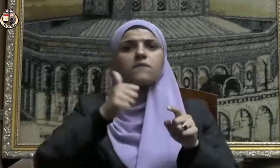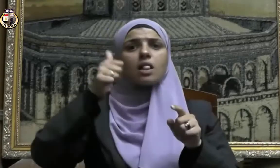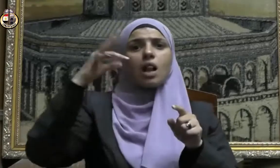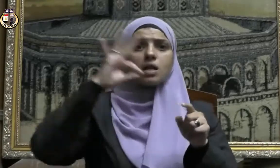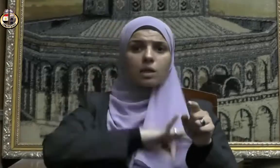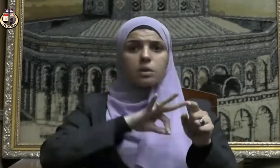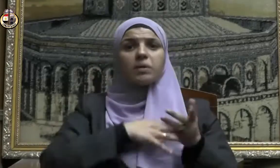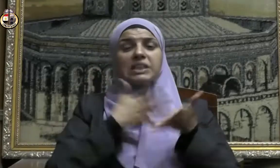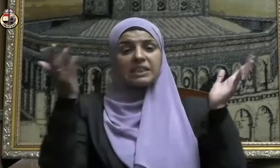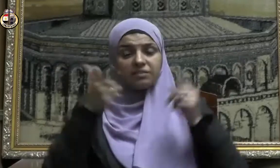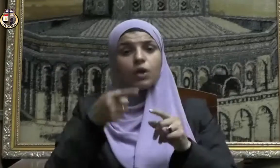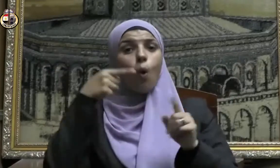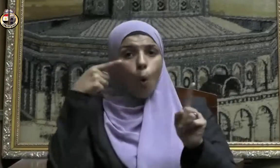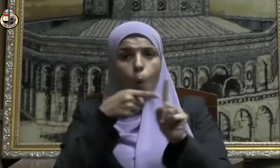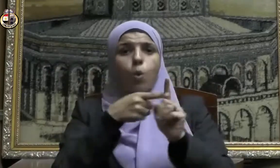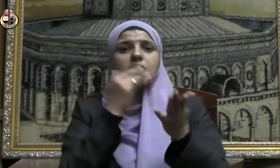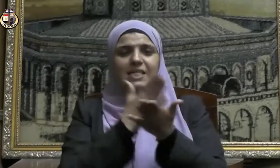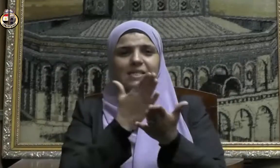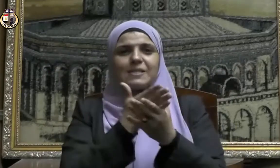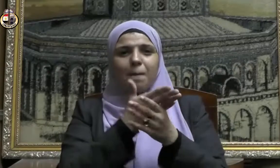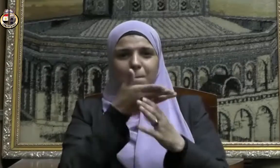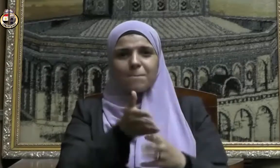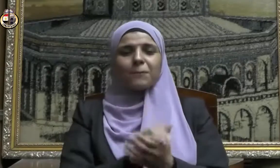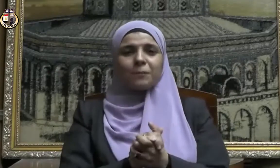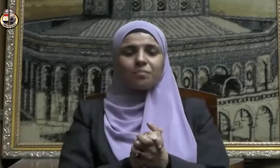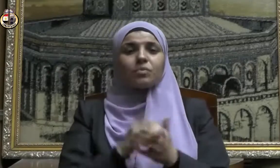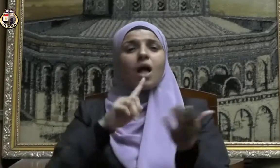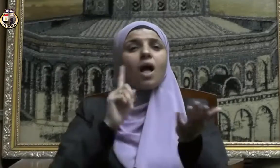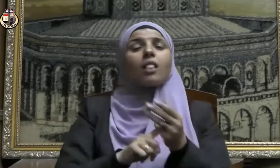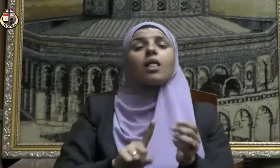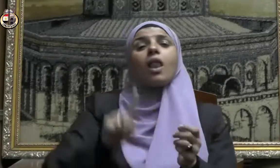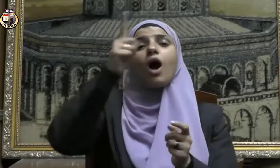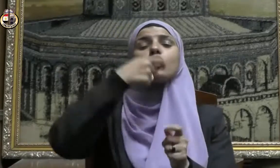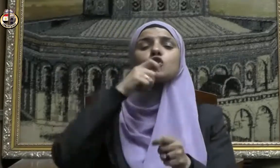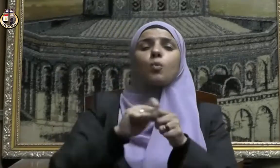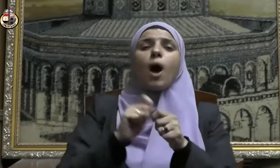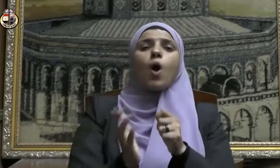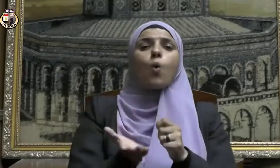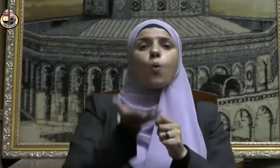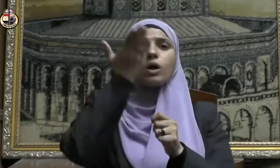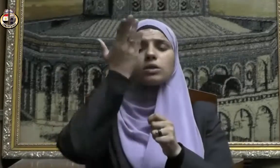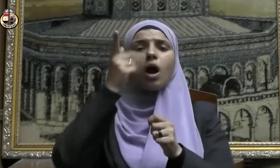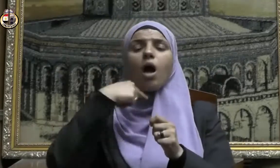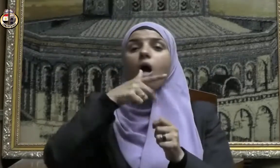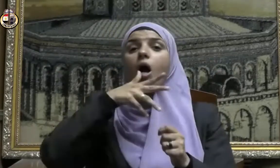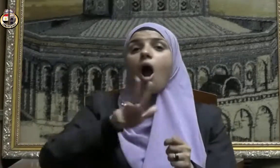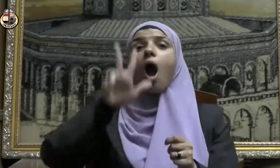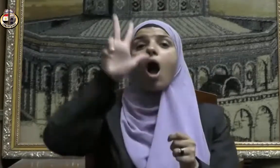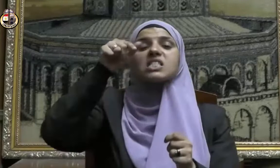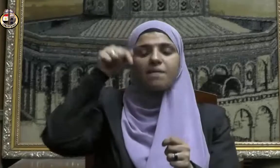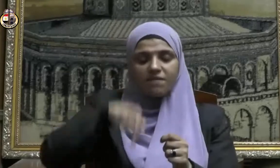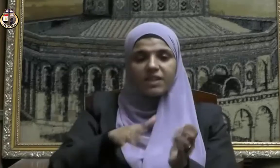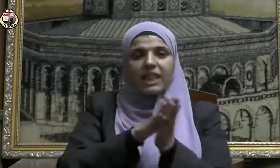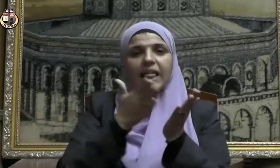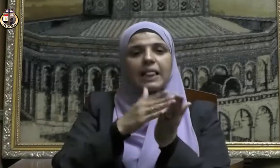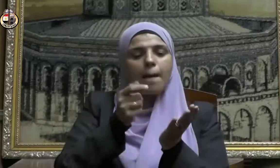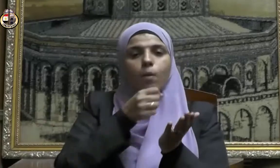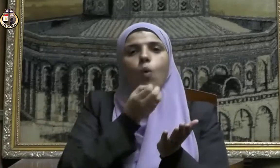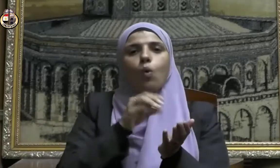ومن ذلك أن الله عز وجل أقسم بها في كتابه العزيز